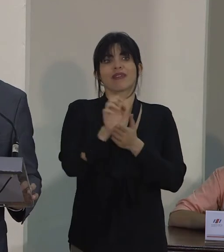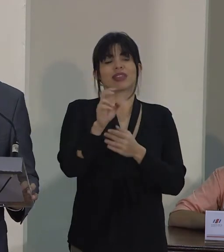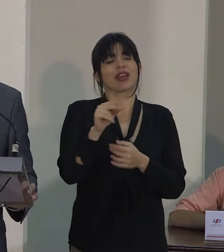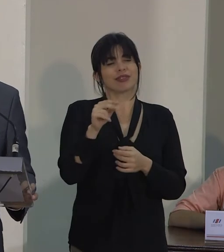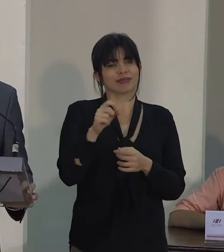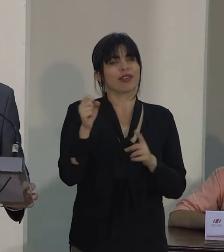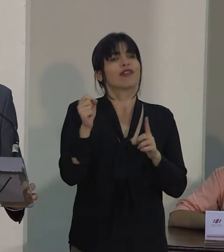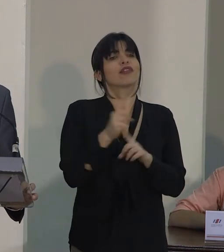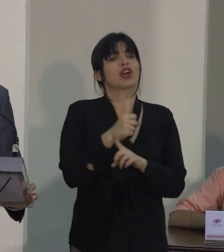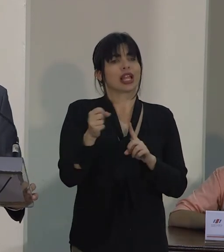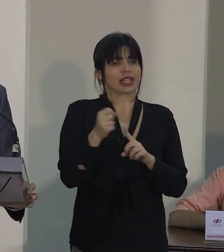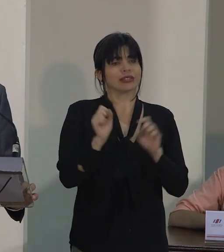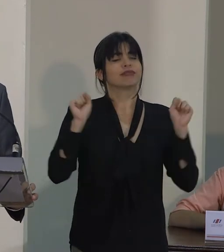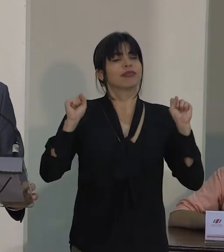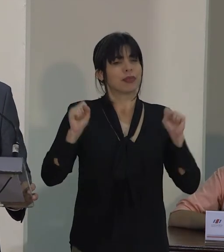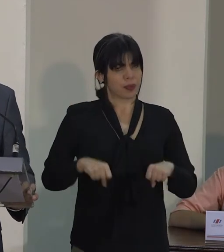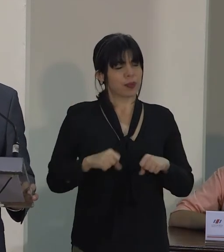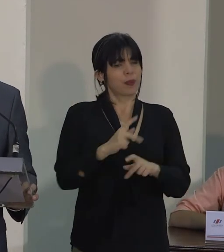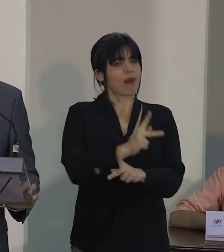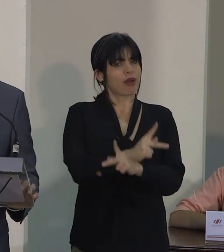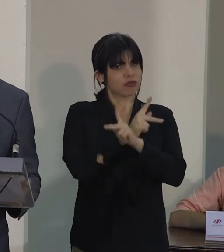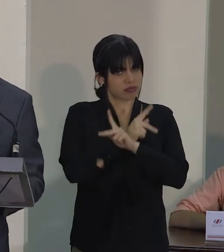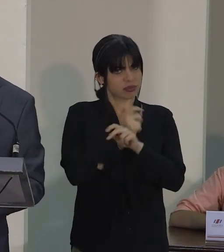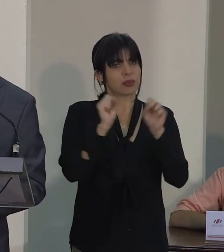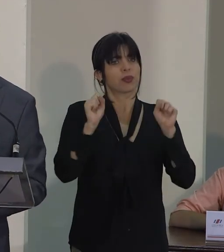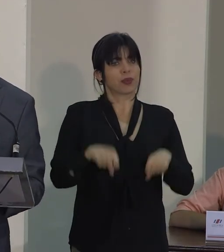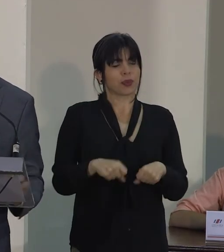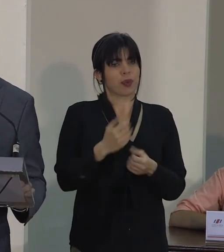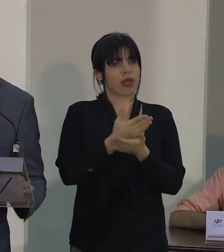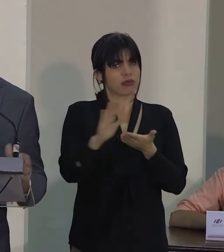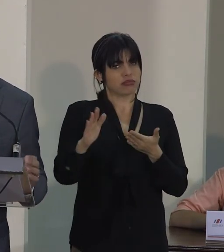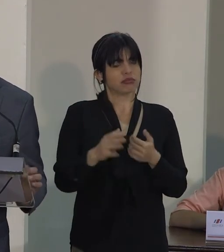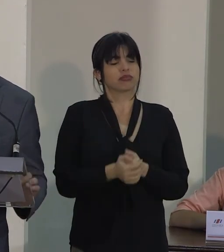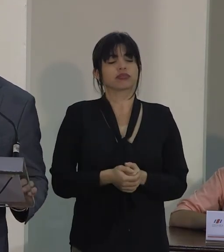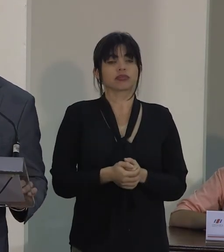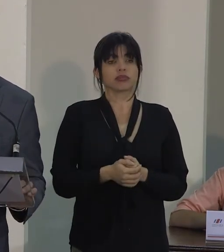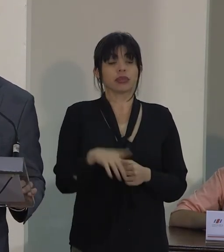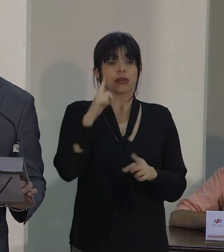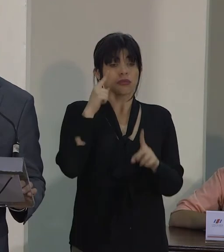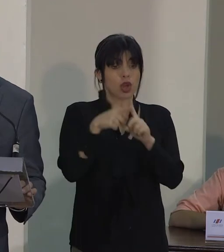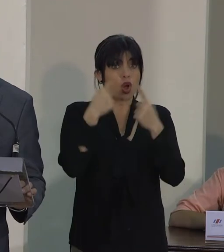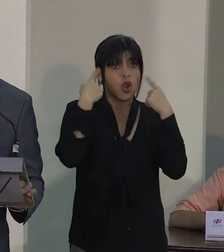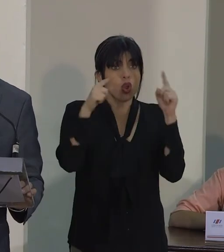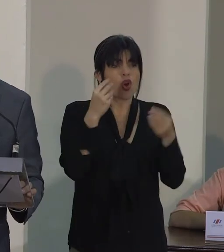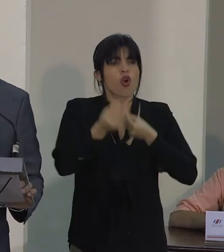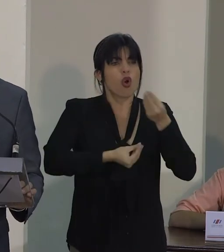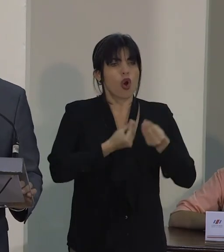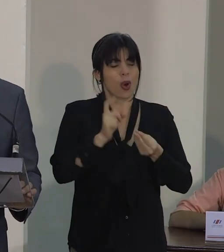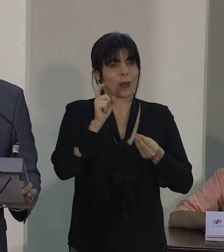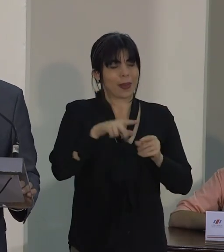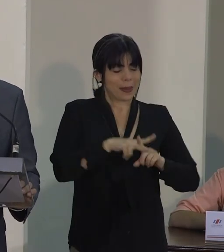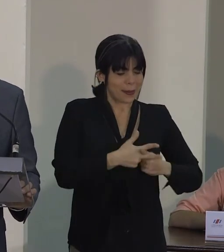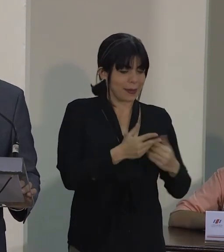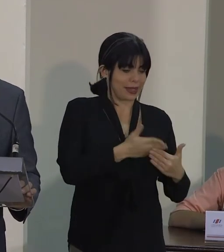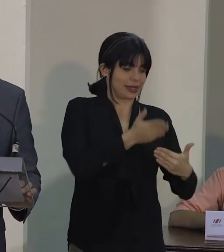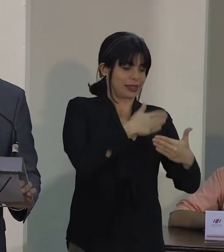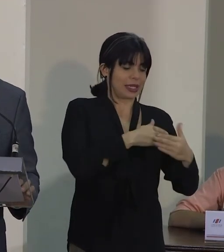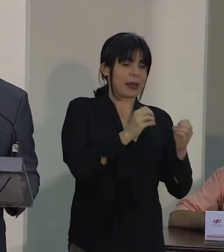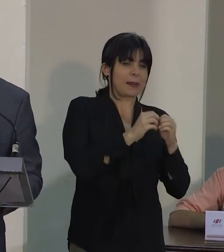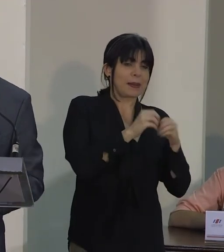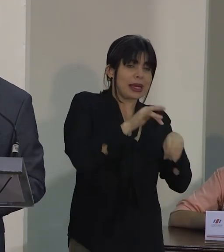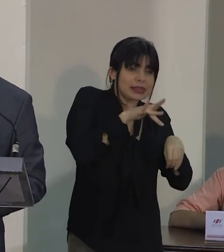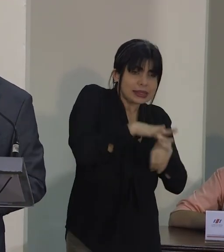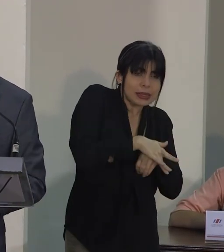Las violencias se pueden prevenir y se pueden erradicar. Y para lograrlo, debemos empezar desde las edades